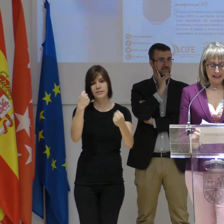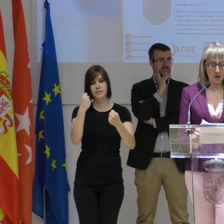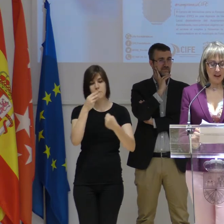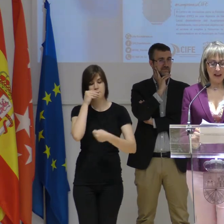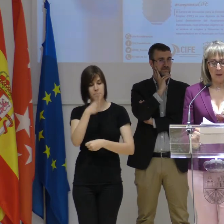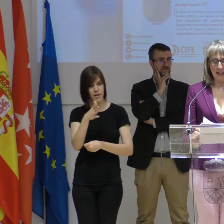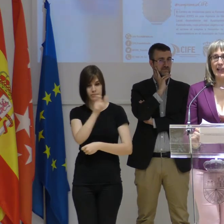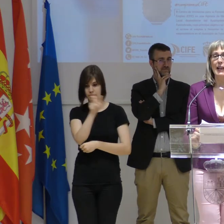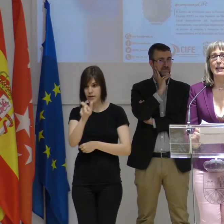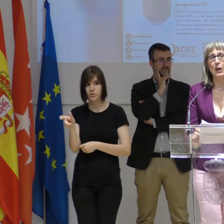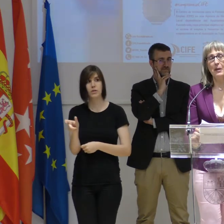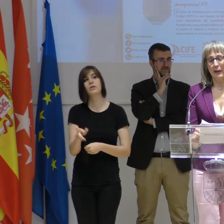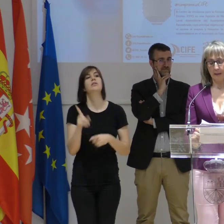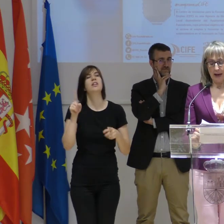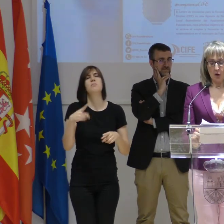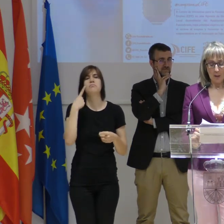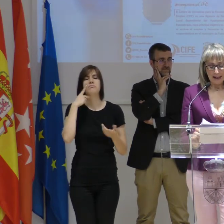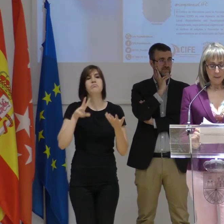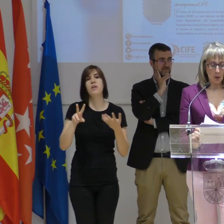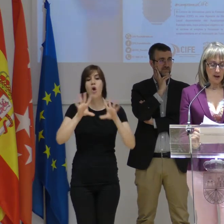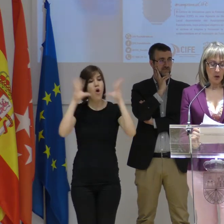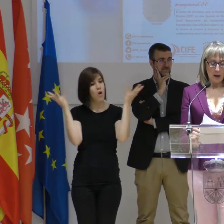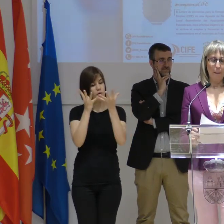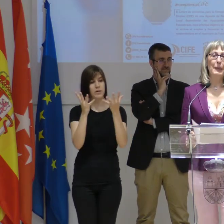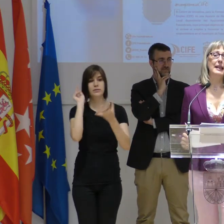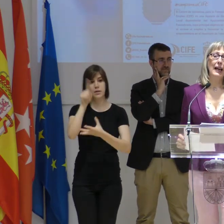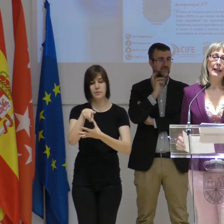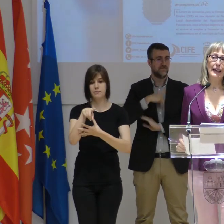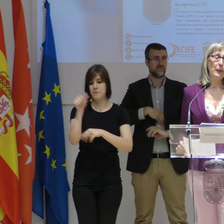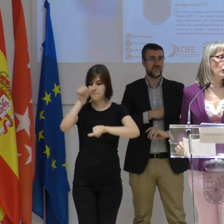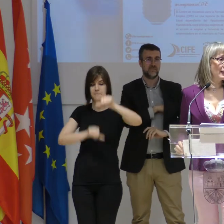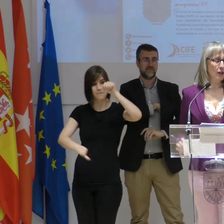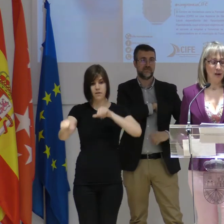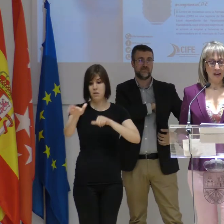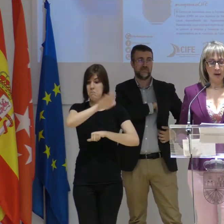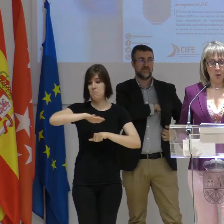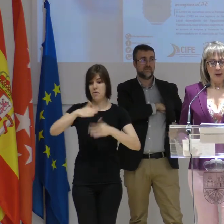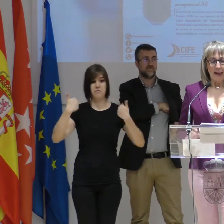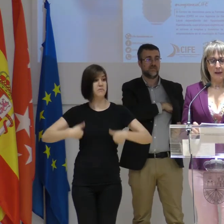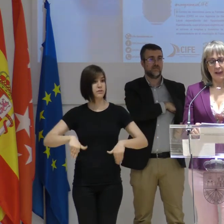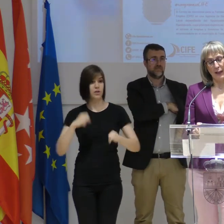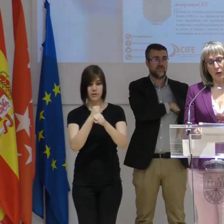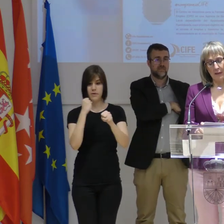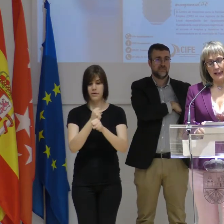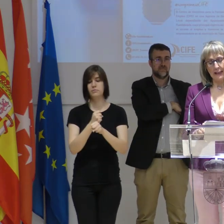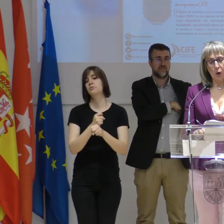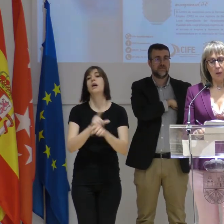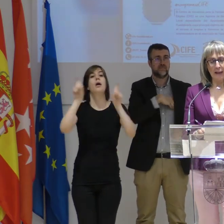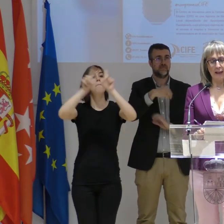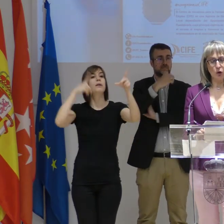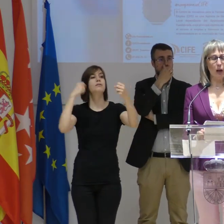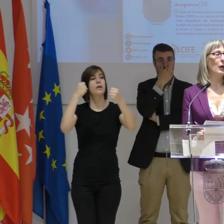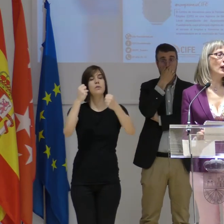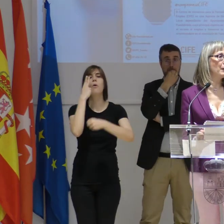bienestar de los trabajadores, desde una perspectiva global y que, por lo tanto, va más allá del espacio físico de trabajo. Las empresas saludables están